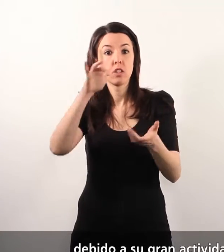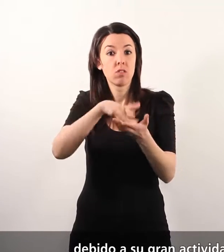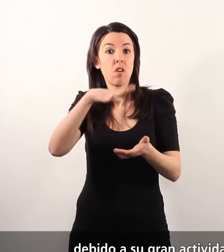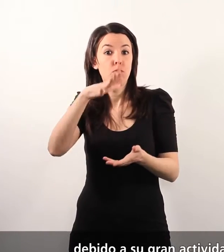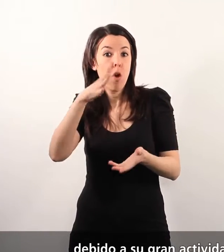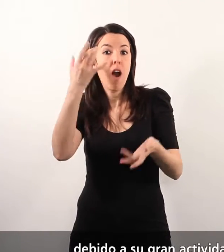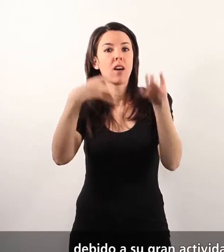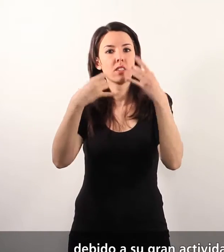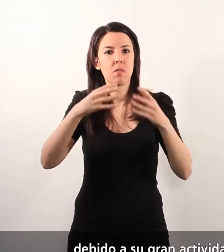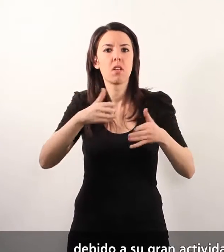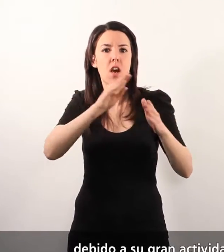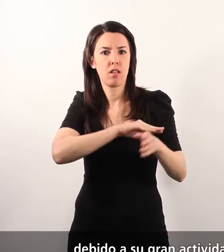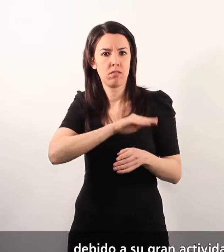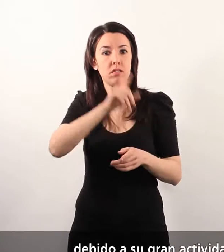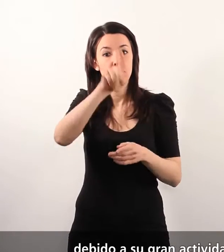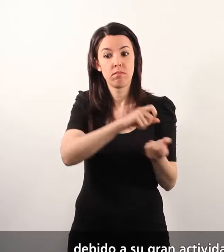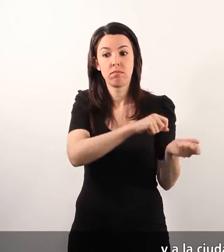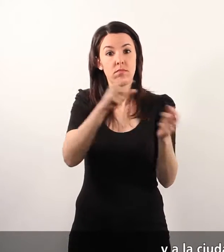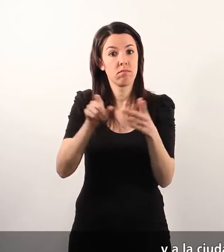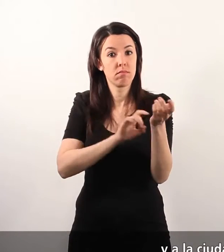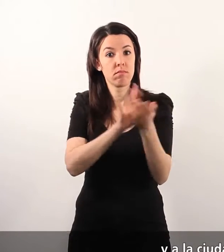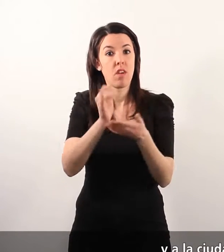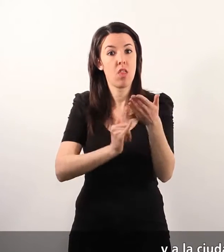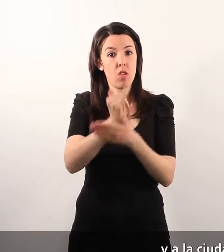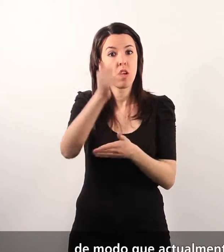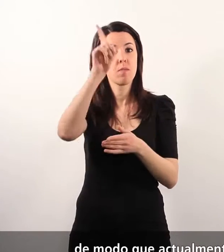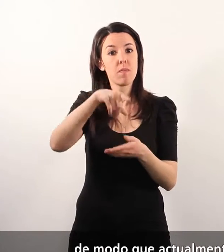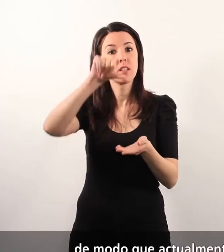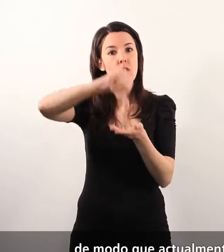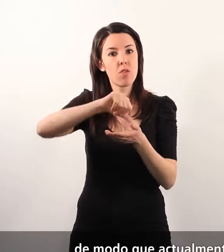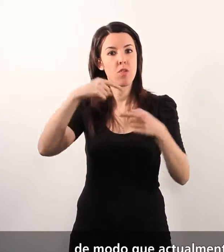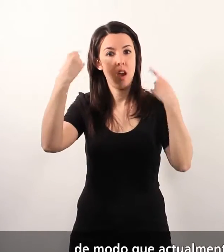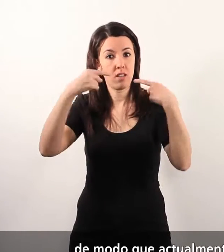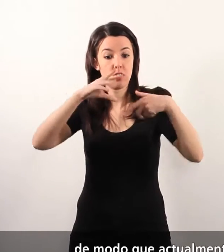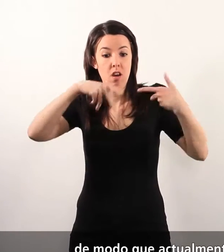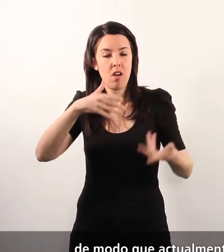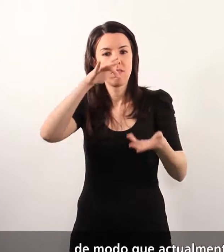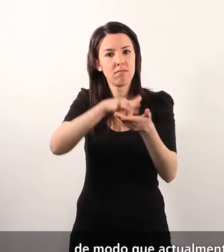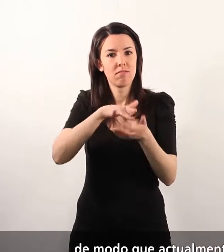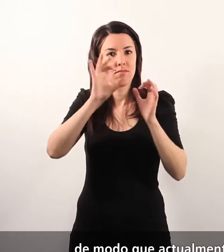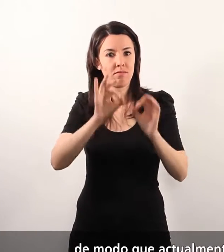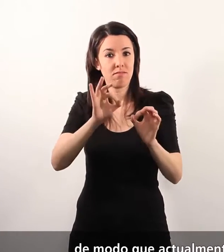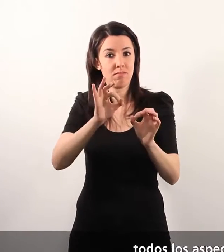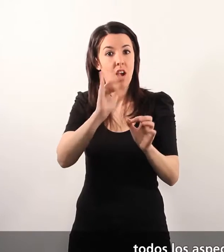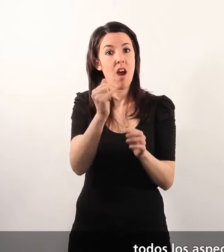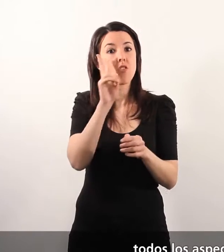actividad, a otras partidas rurales y a la ciudad de Elche, de modo que actualmente están depositados en él todos los